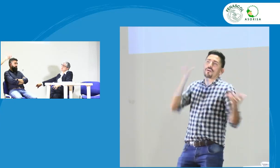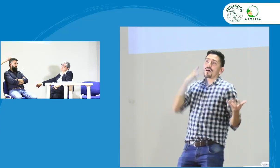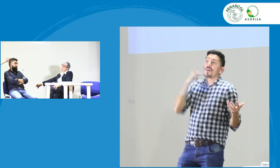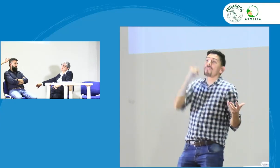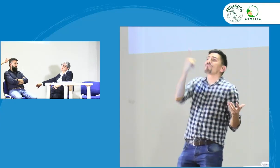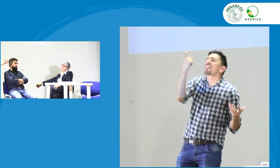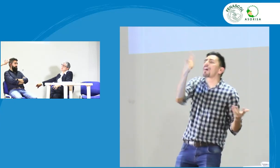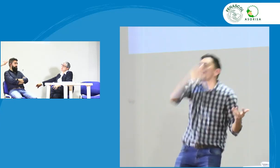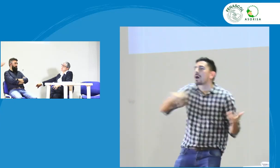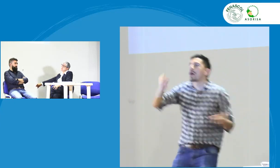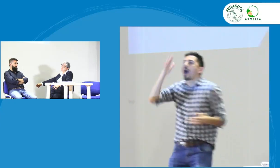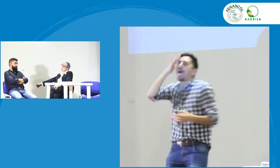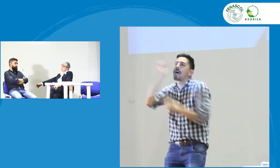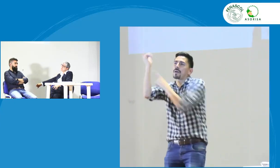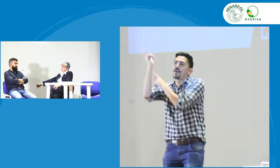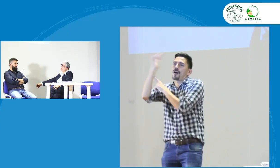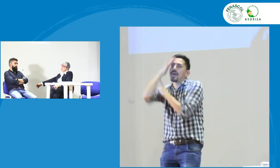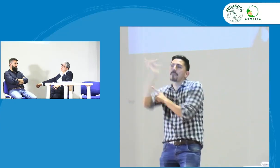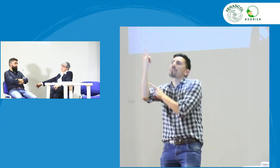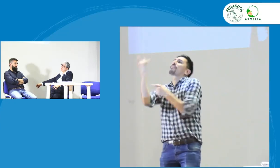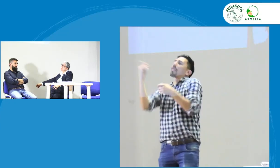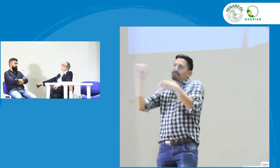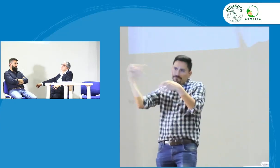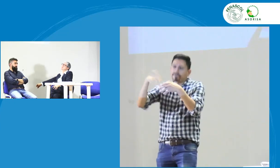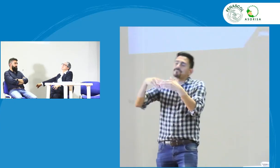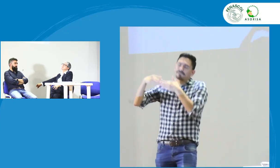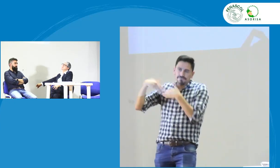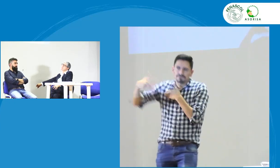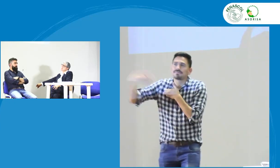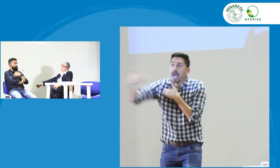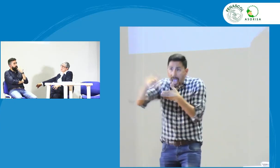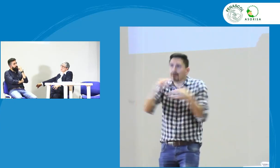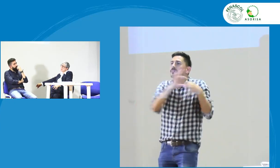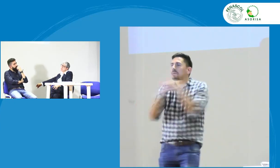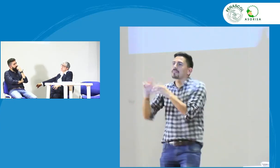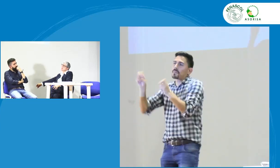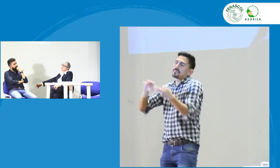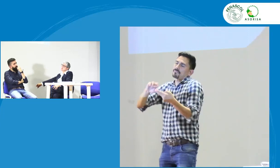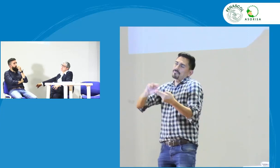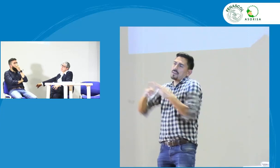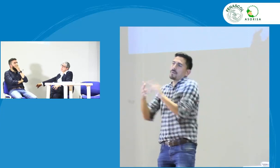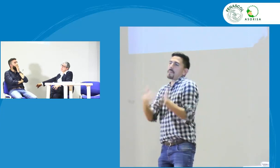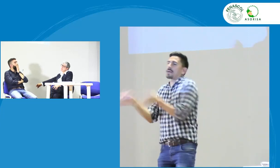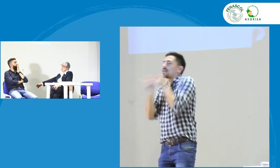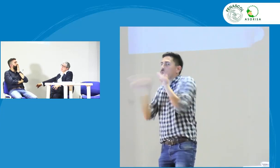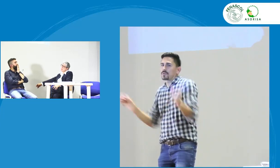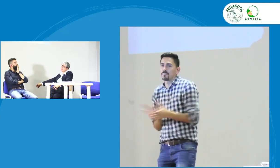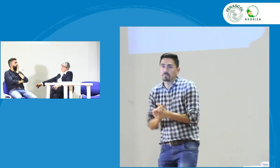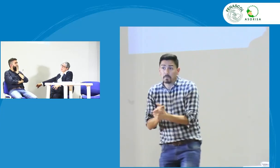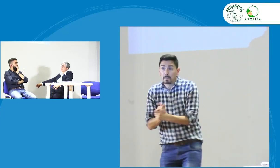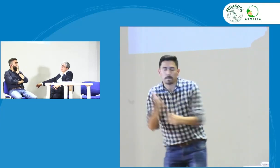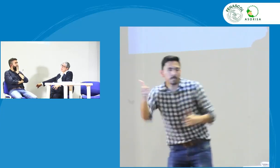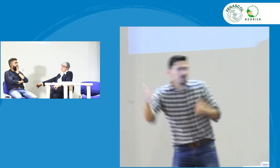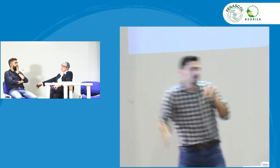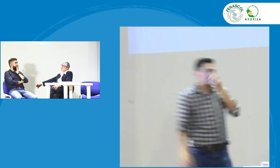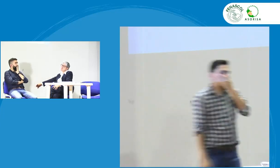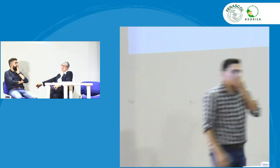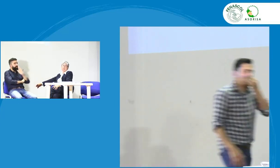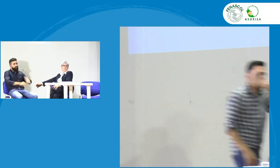alimentando todos los días con vocabulario académico con diferente vocabulario que eso hace parte de la planeación